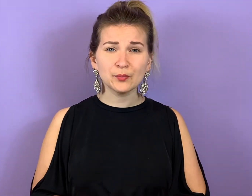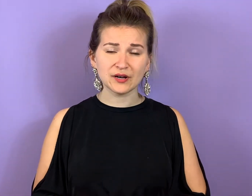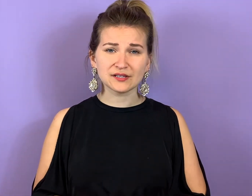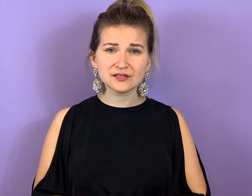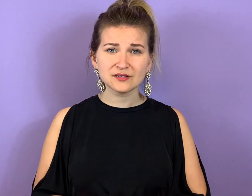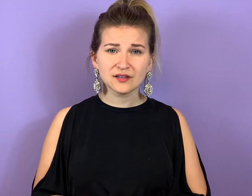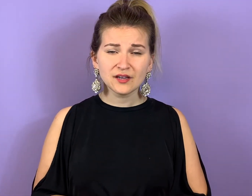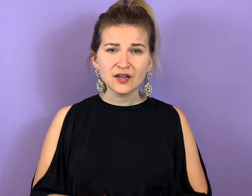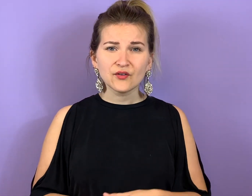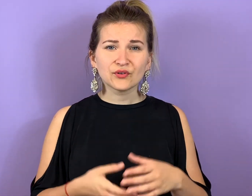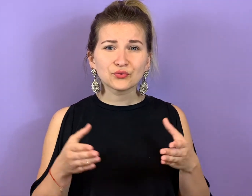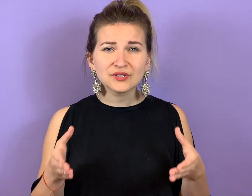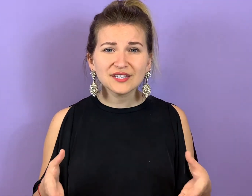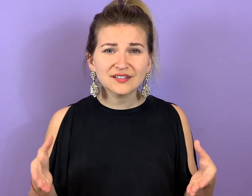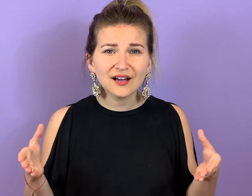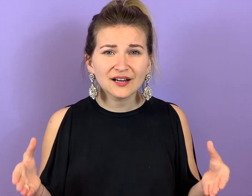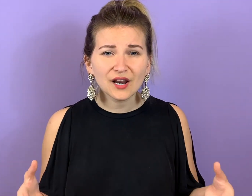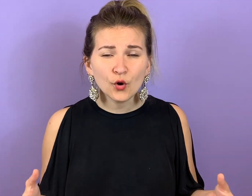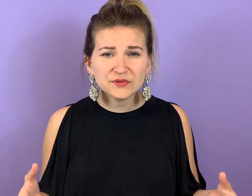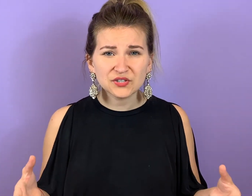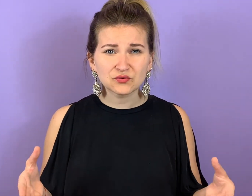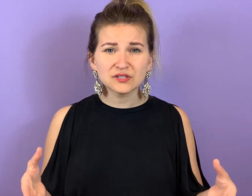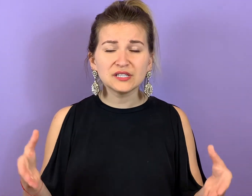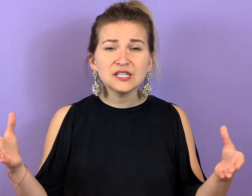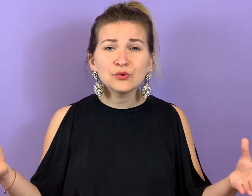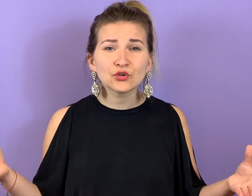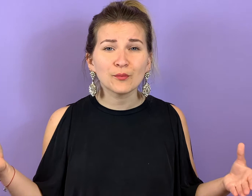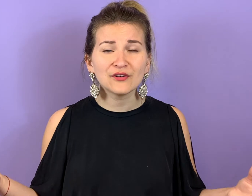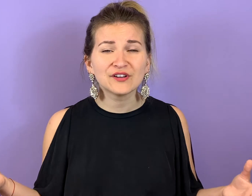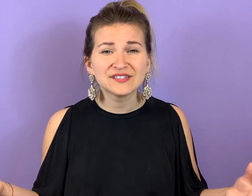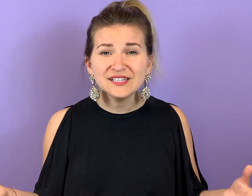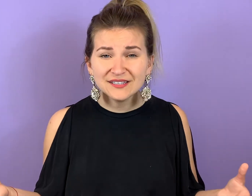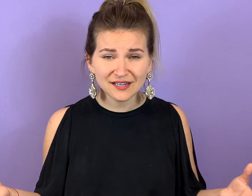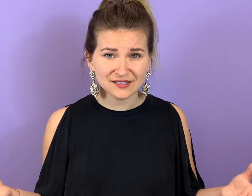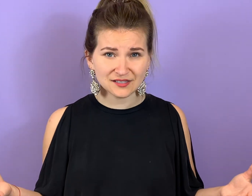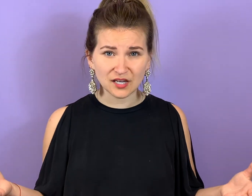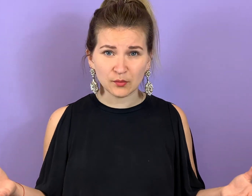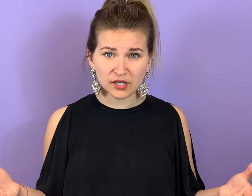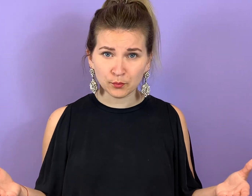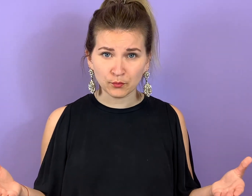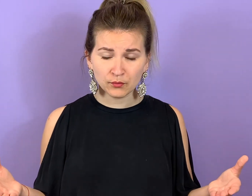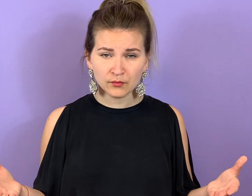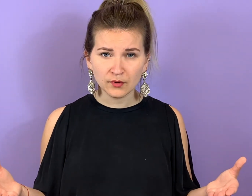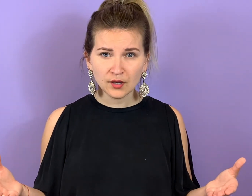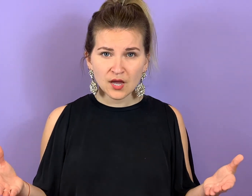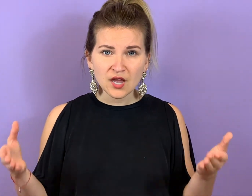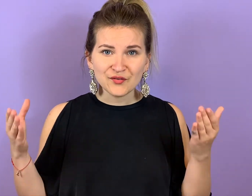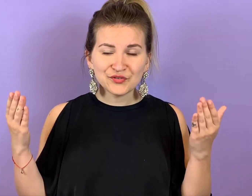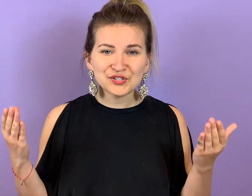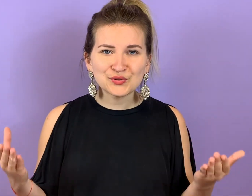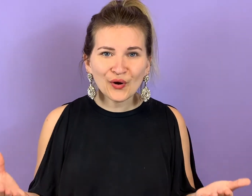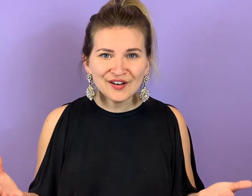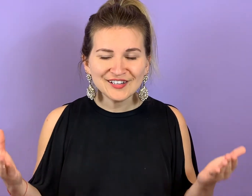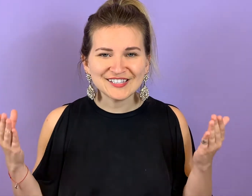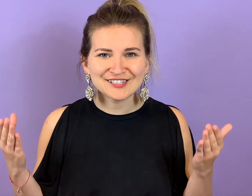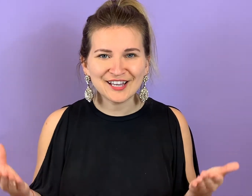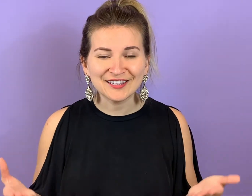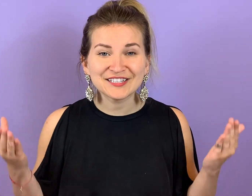passt, wenn du nicht daran glaubst, dass du dir die Liebe nochmal verdient hast in deinem Leben, wie soll es dann in